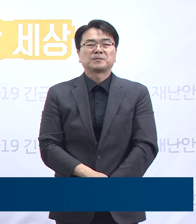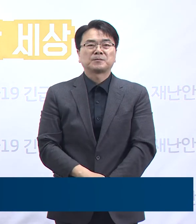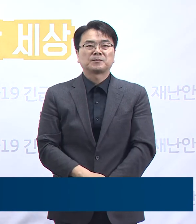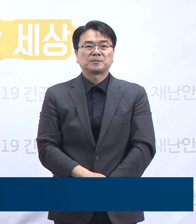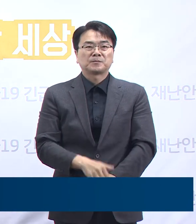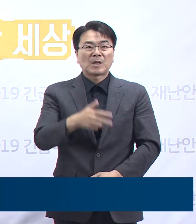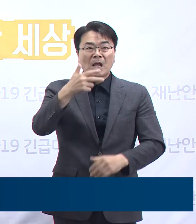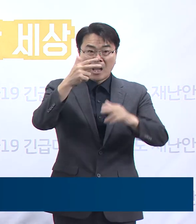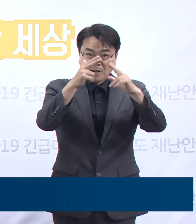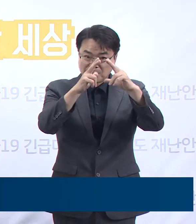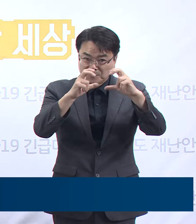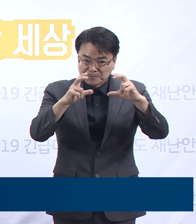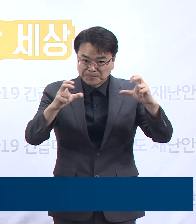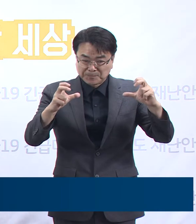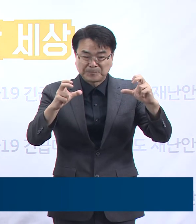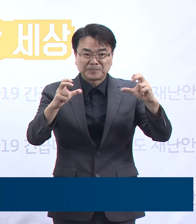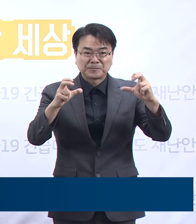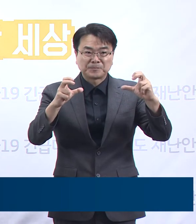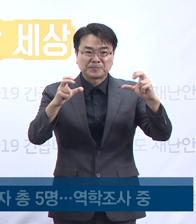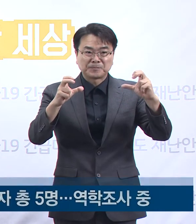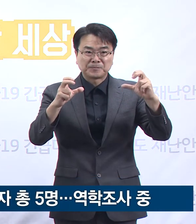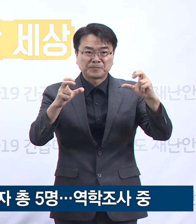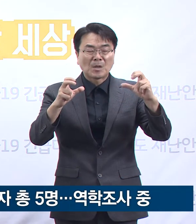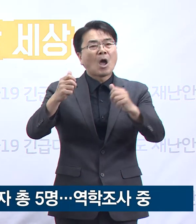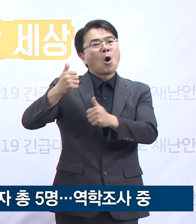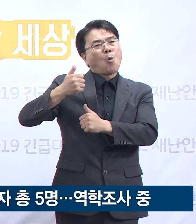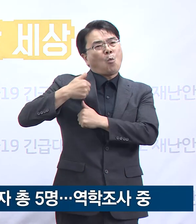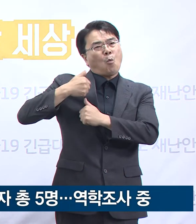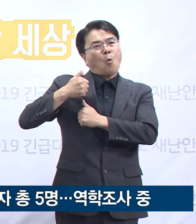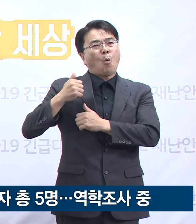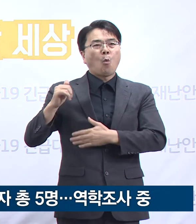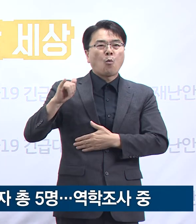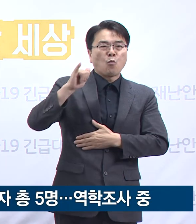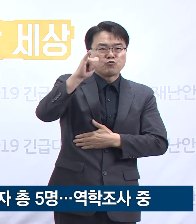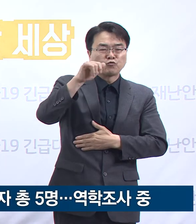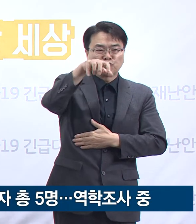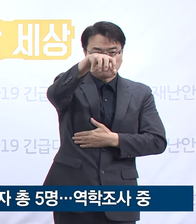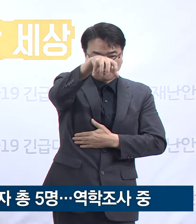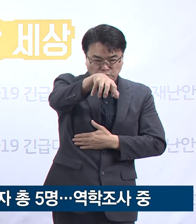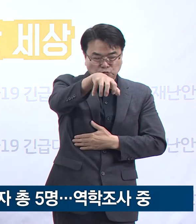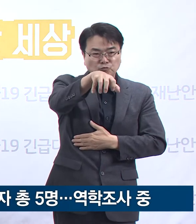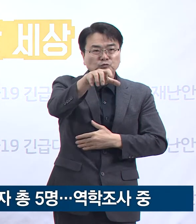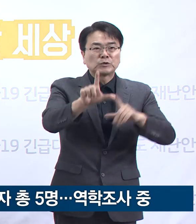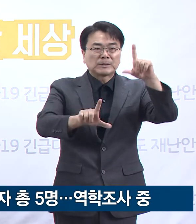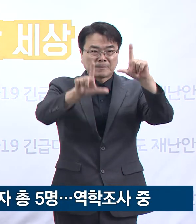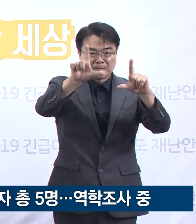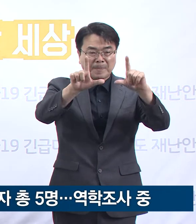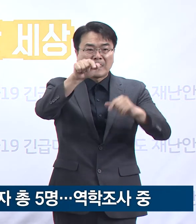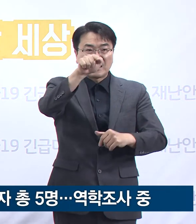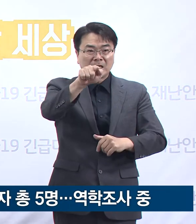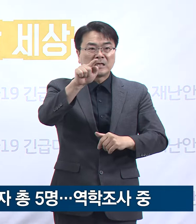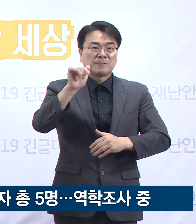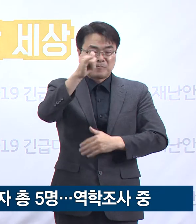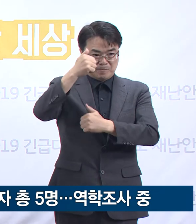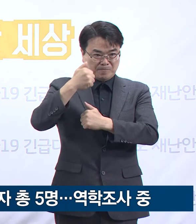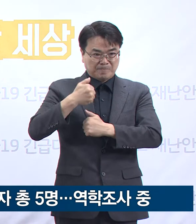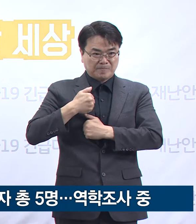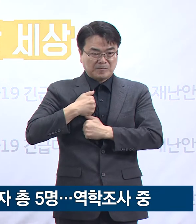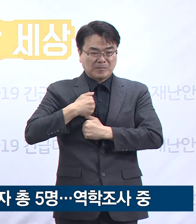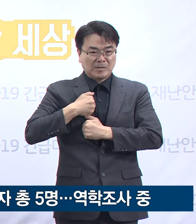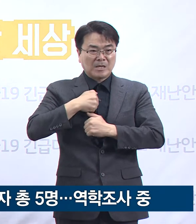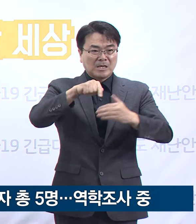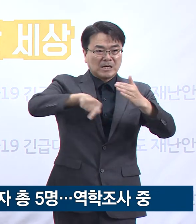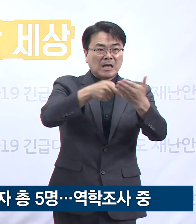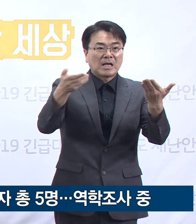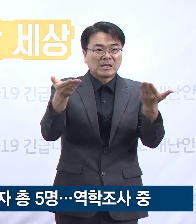성남시 공군 15비행단 관련 확진 상황입니다. 해당 비행단 관련 소속 상병이